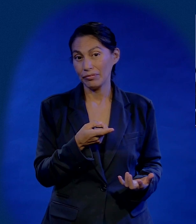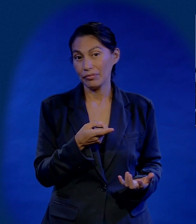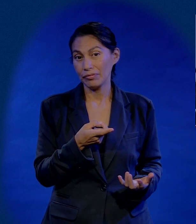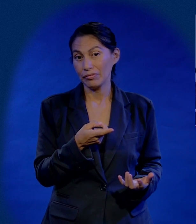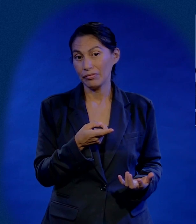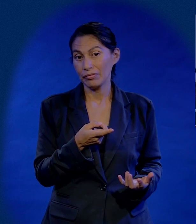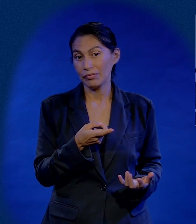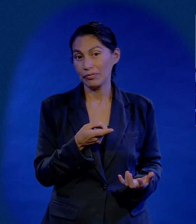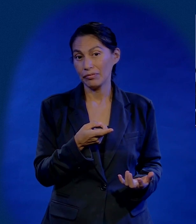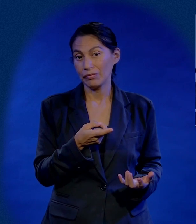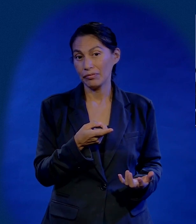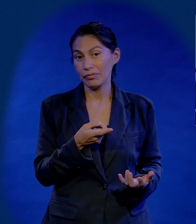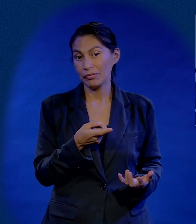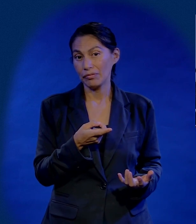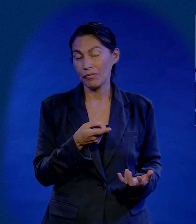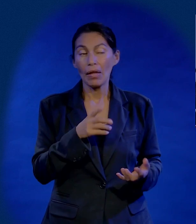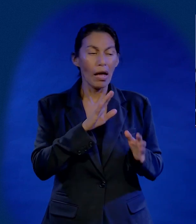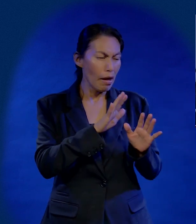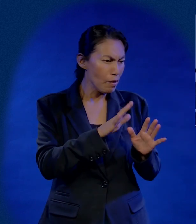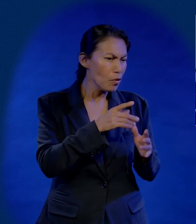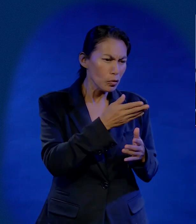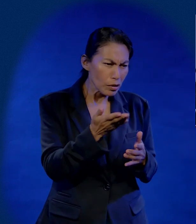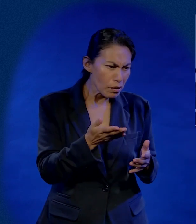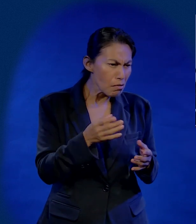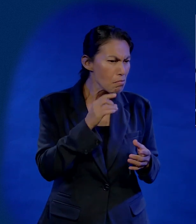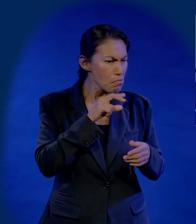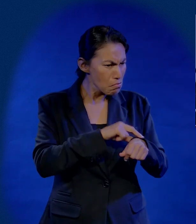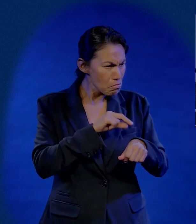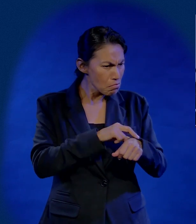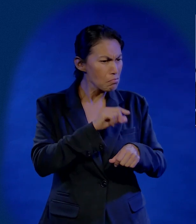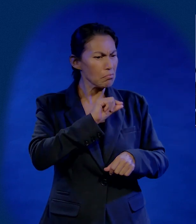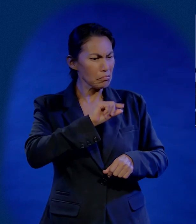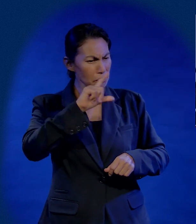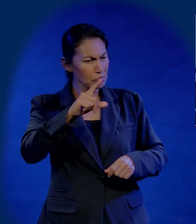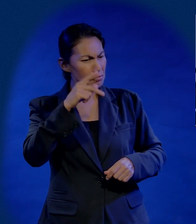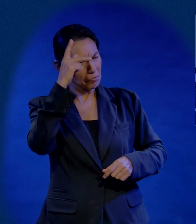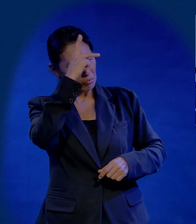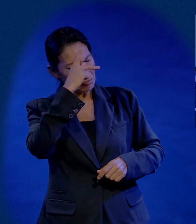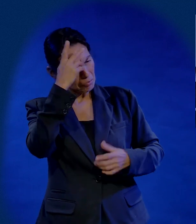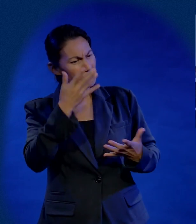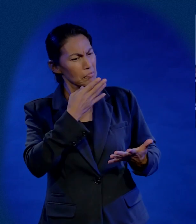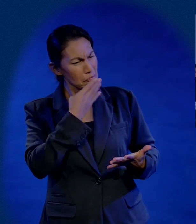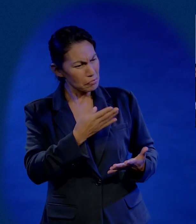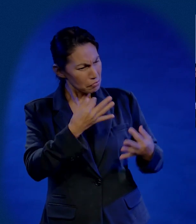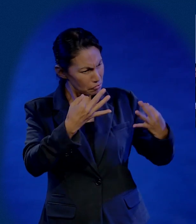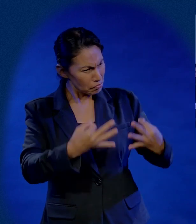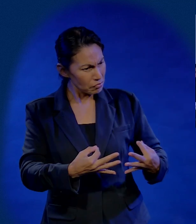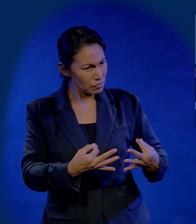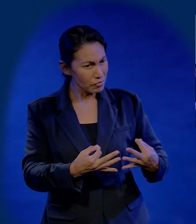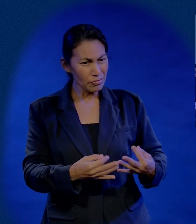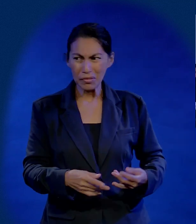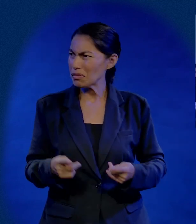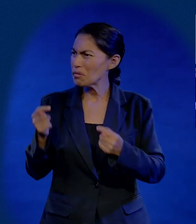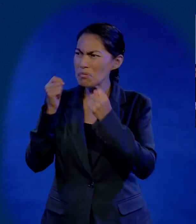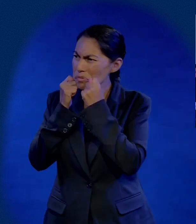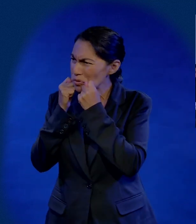Y entonces dijo algo que todavía me dejó más frío. Además, porque yo dije, pero mire, usted es una médico exitosa y una